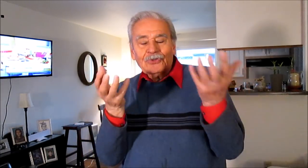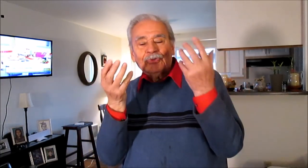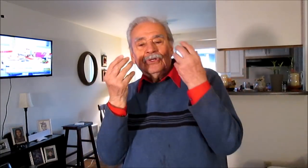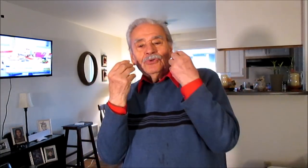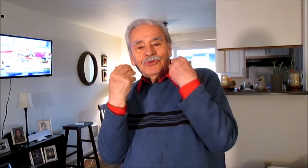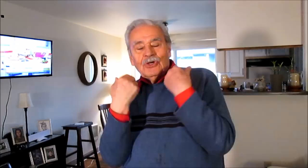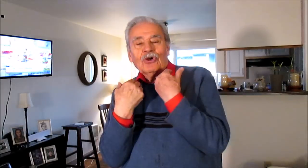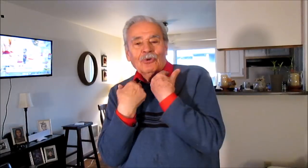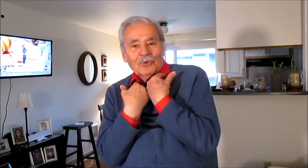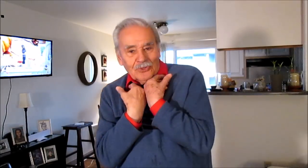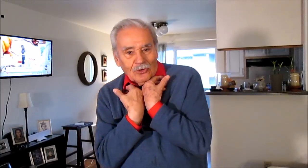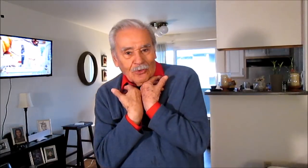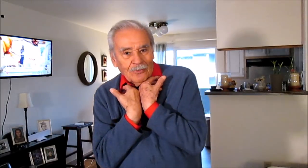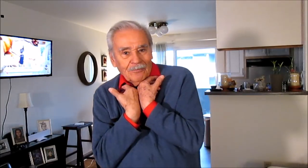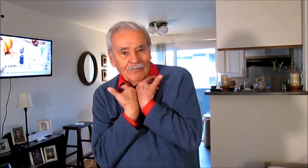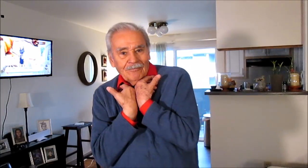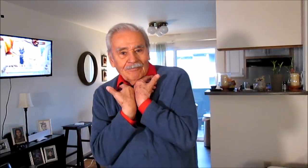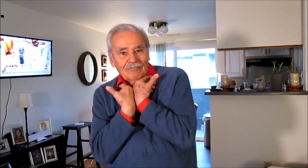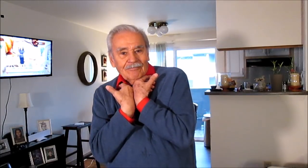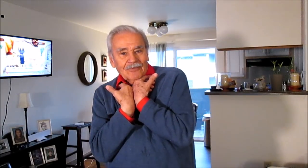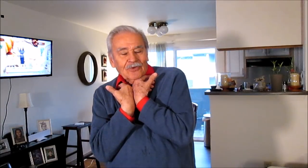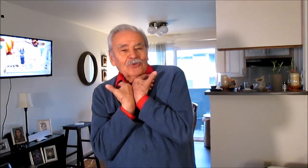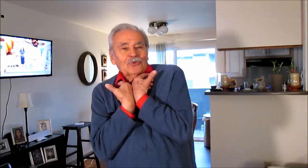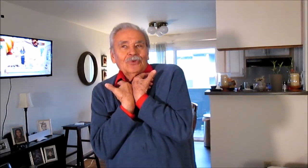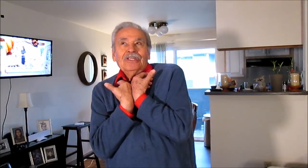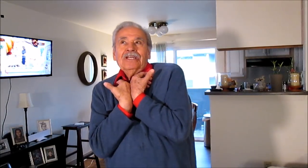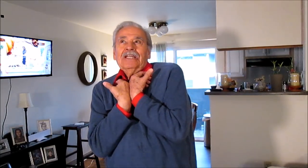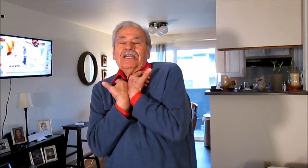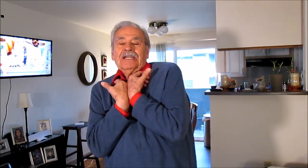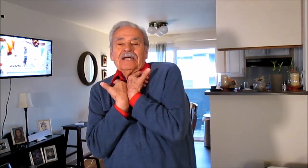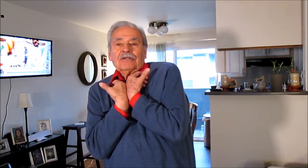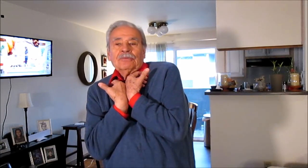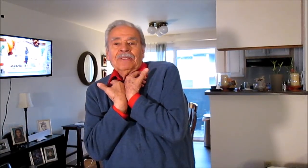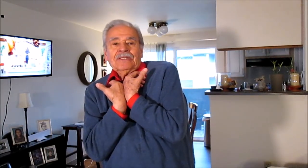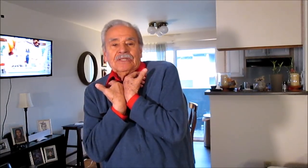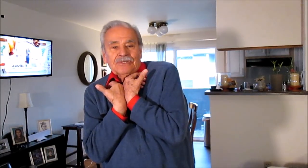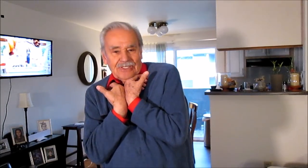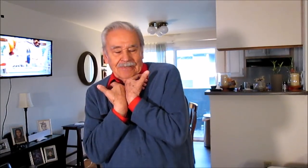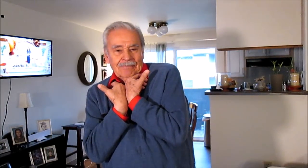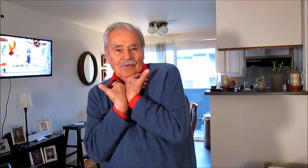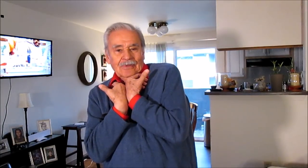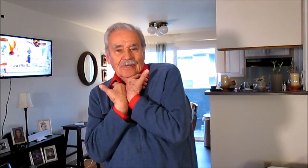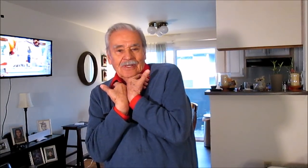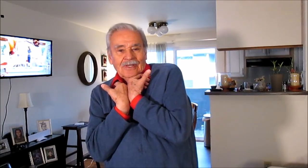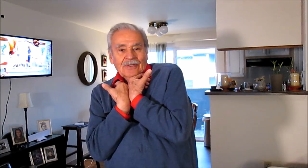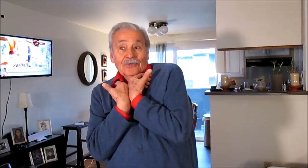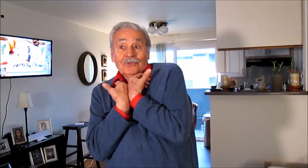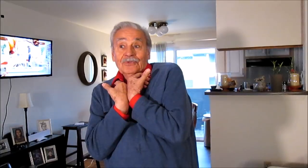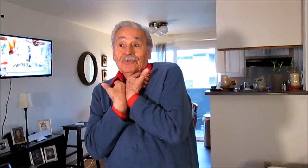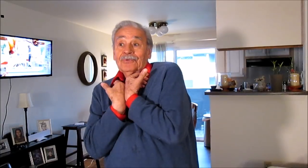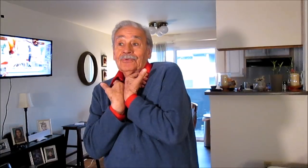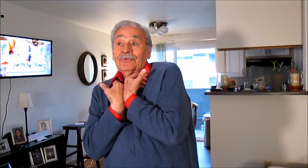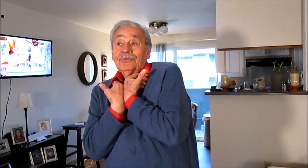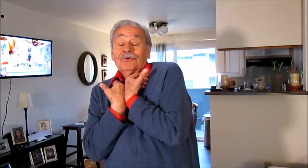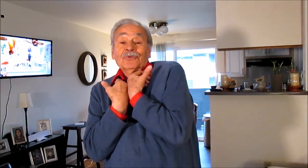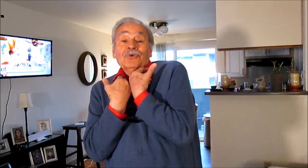tu ilusión como yo con tu iílica romanticismo con tu con tu